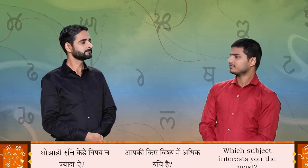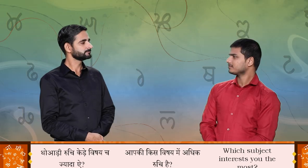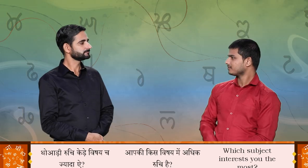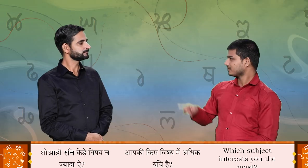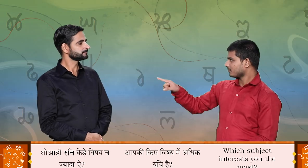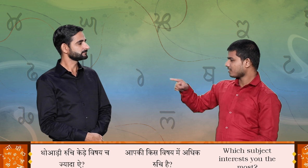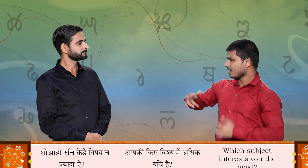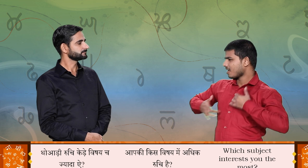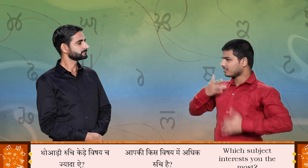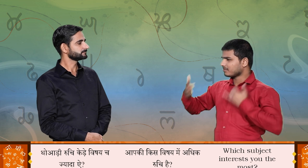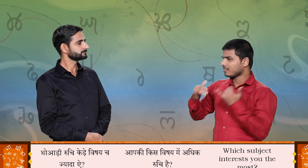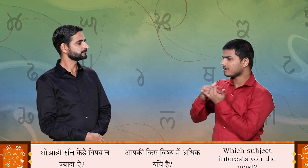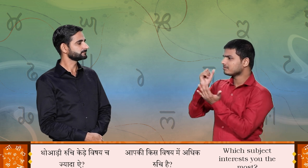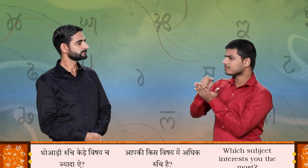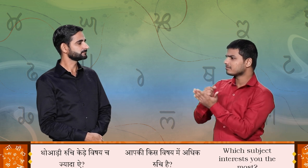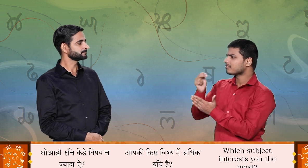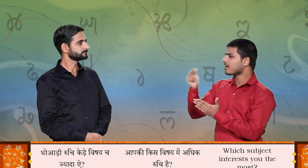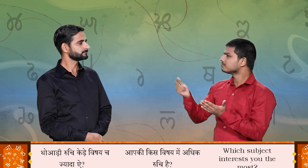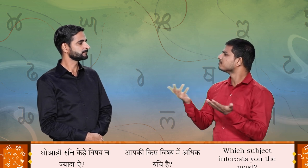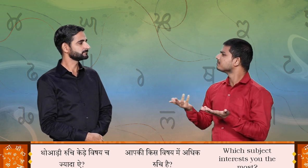थ्वड़ी रूची केड़े विशे चे जैदा है